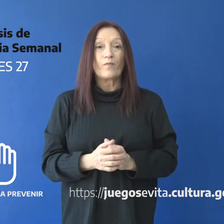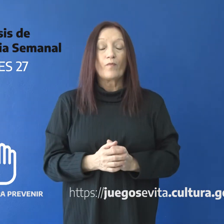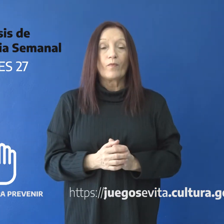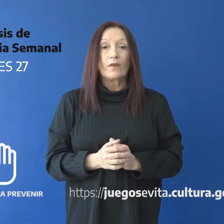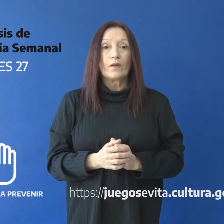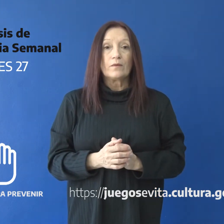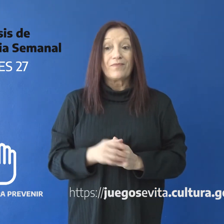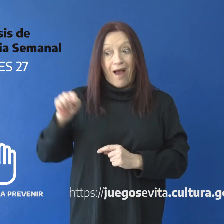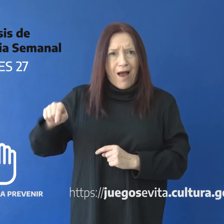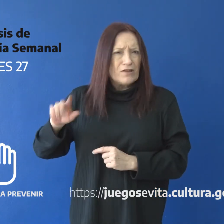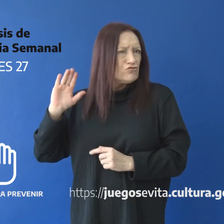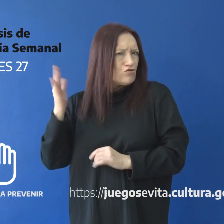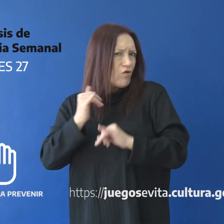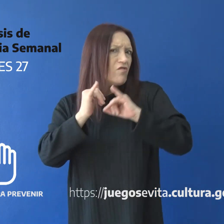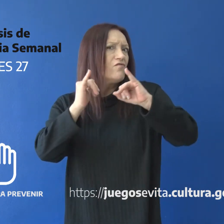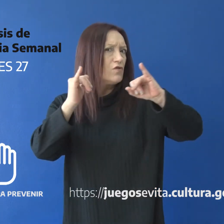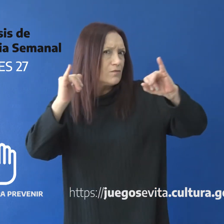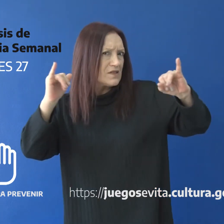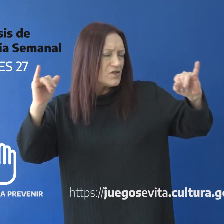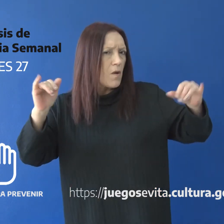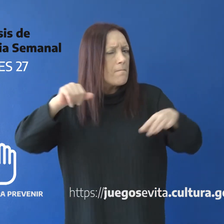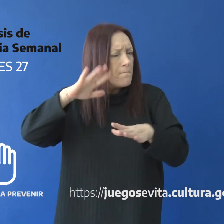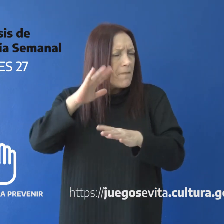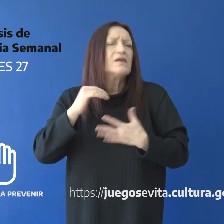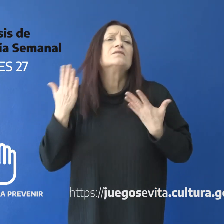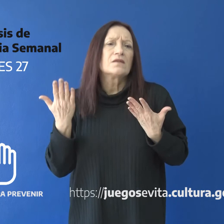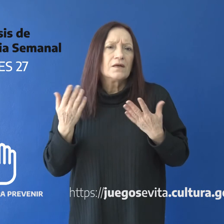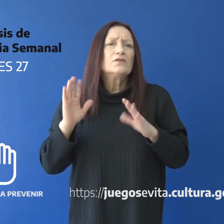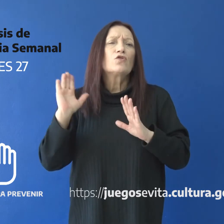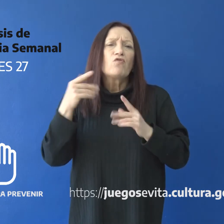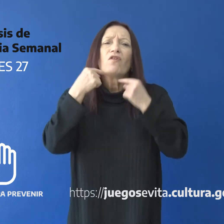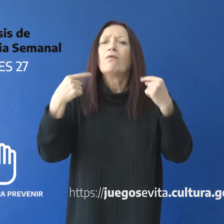.ar donde también se puede encontrar más información y elemento.